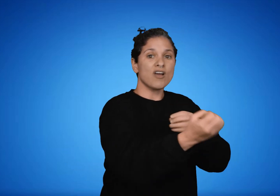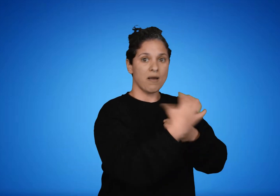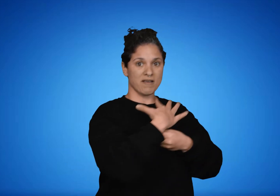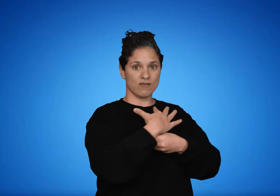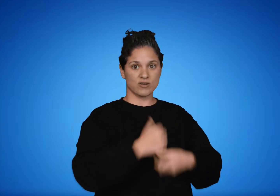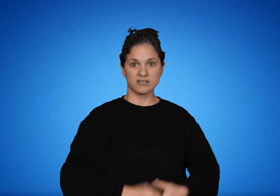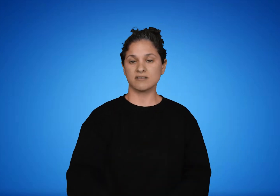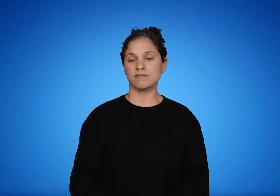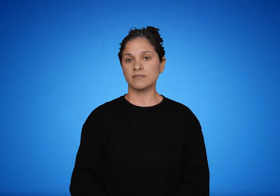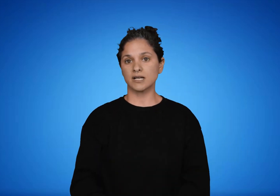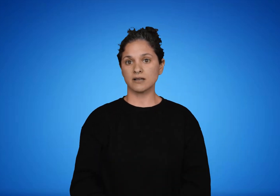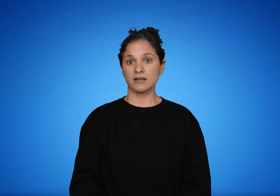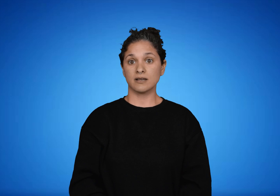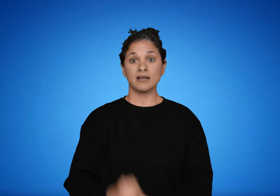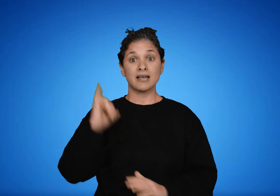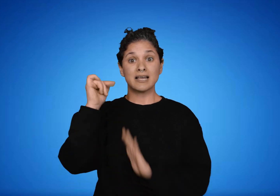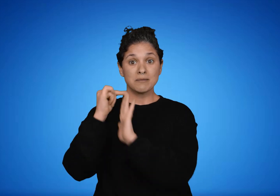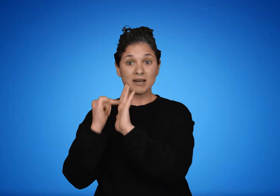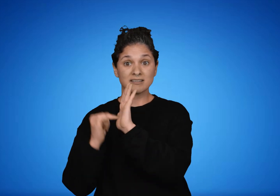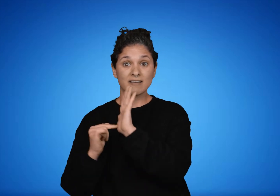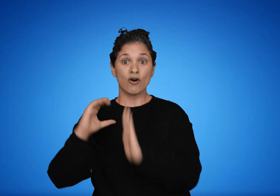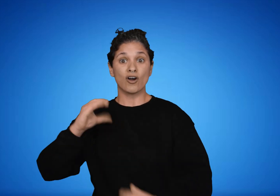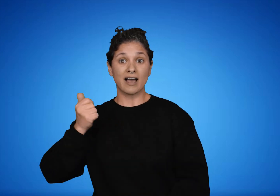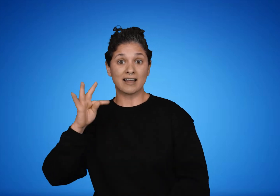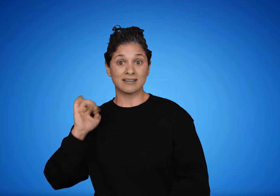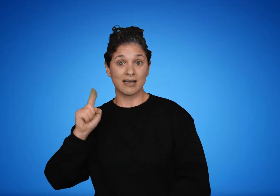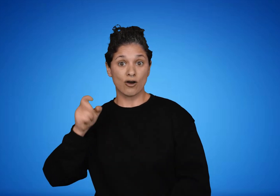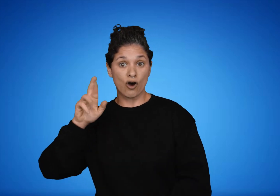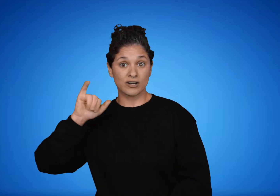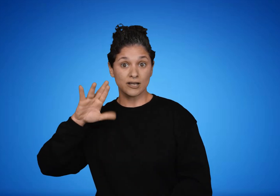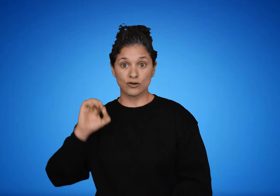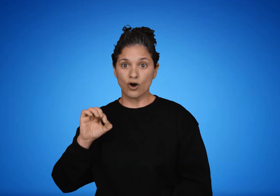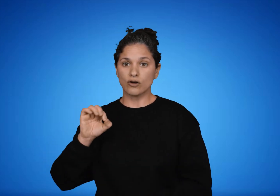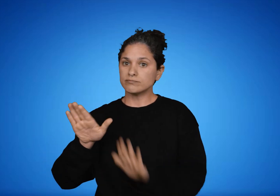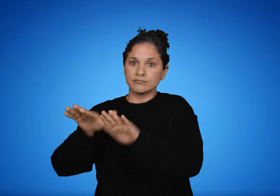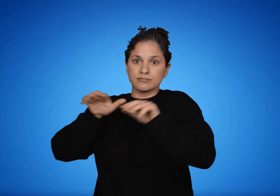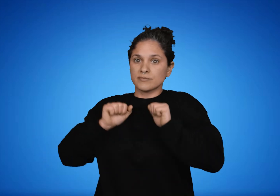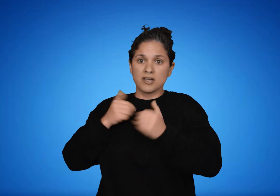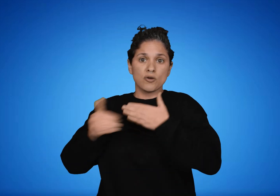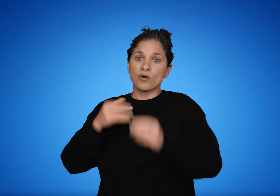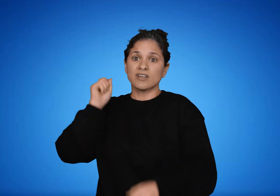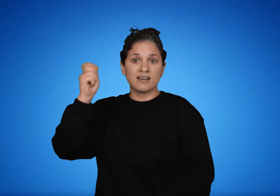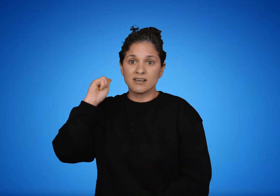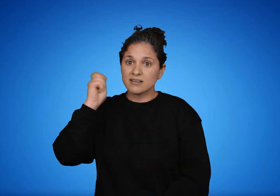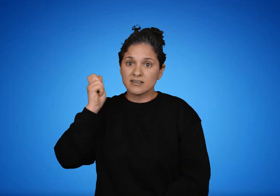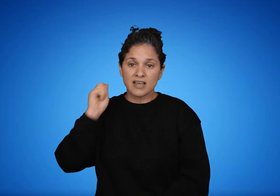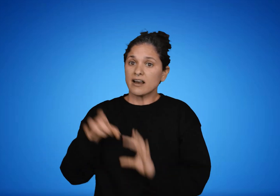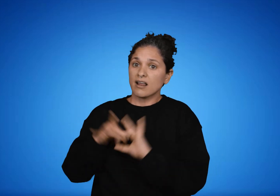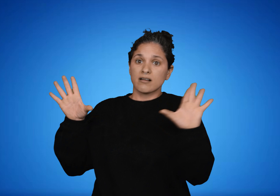depende del cumplimiento de eso exterior. El imperativo categórico, en cambio, es incondicional,